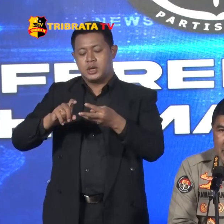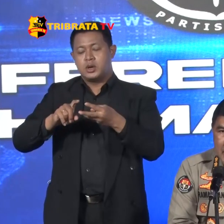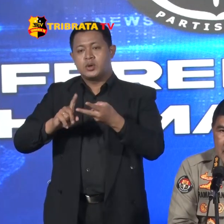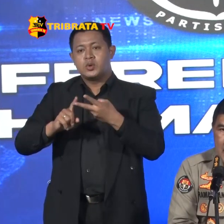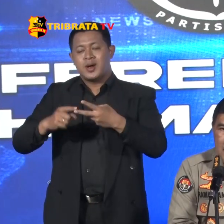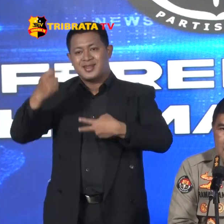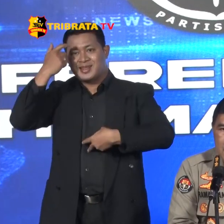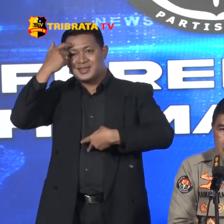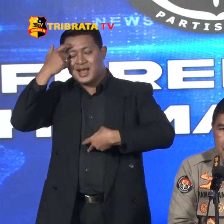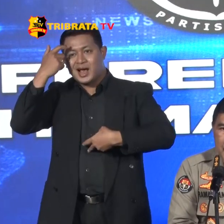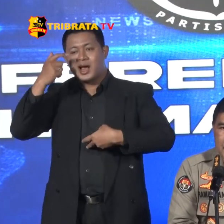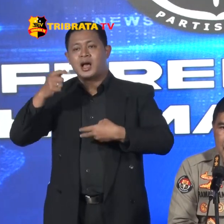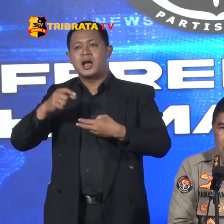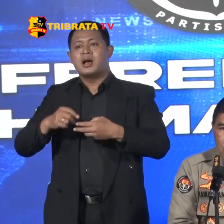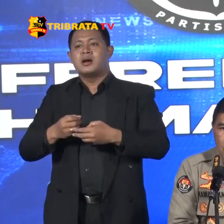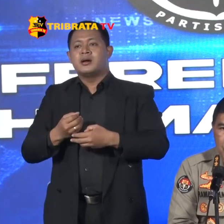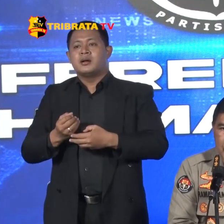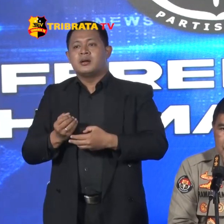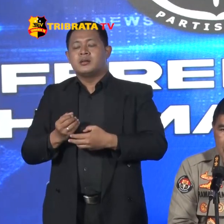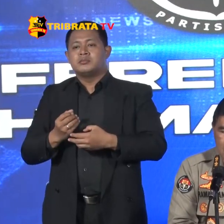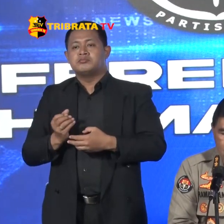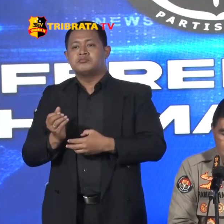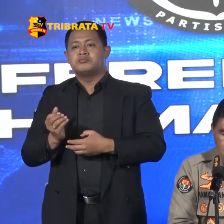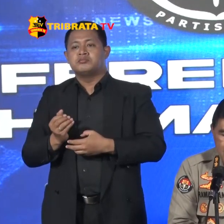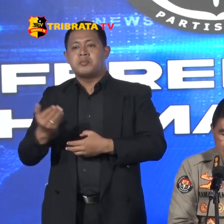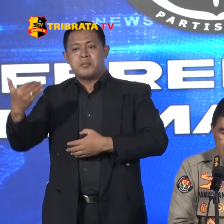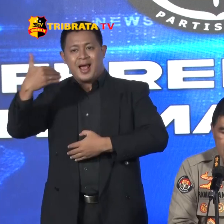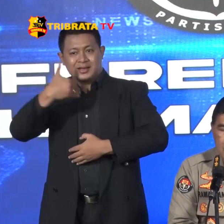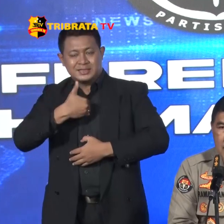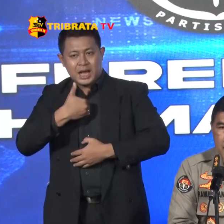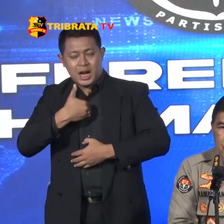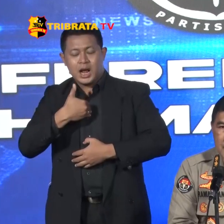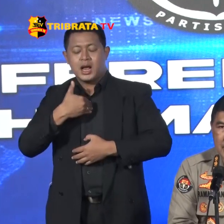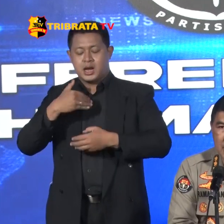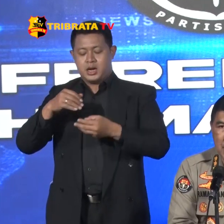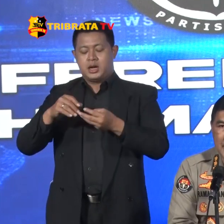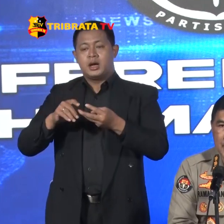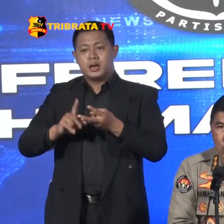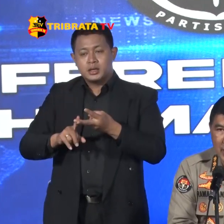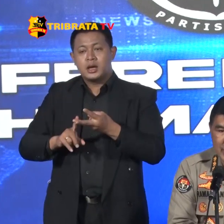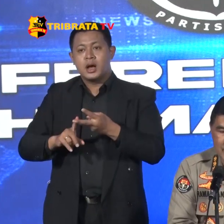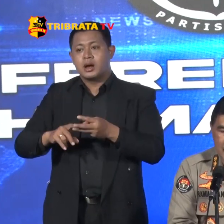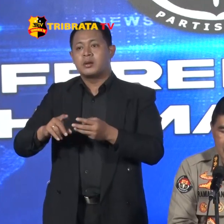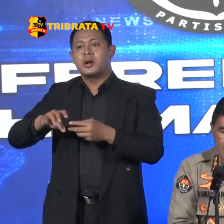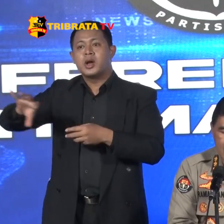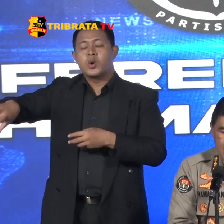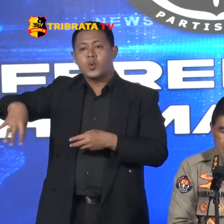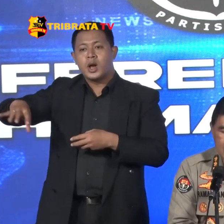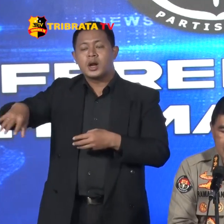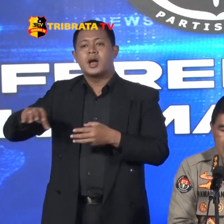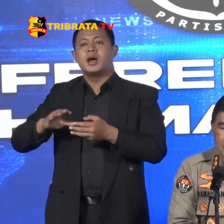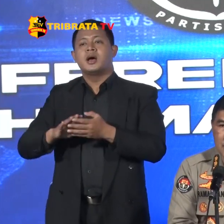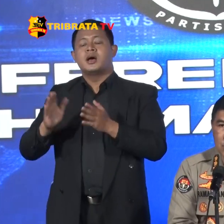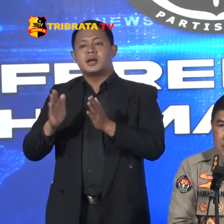kepada tersangka Penasehat hukumnya Kemudian kepada keluarga tersangka